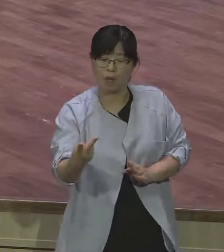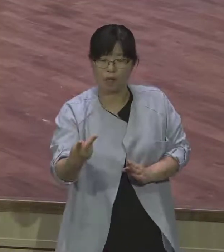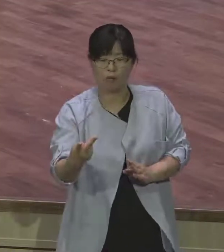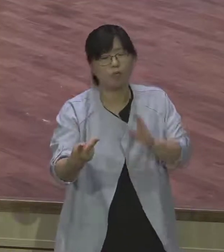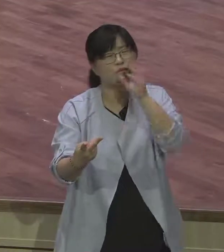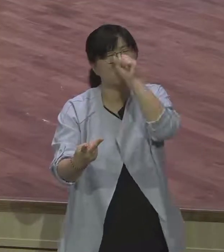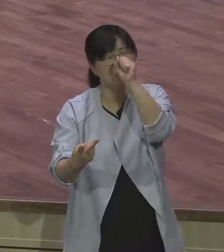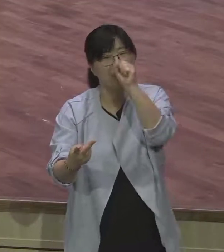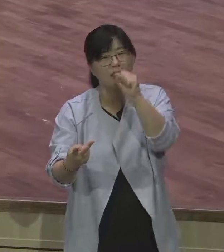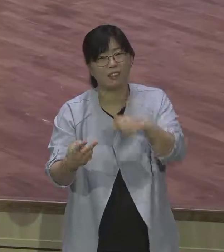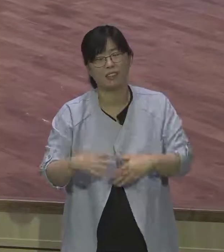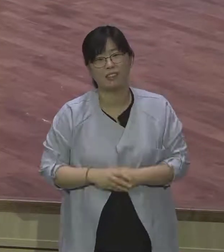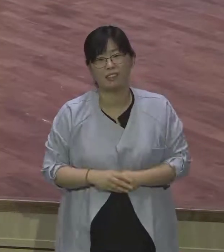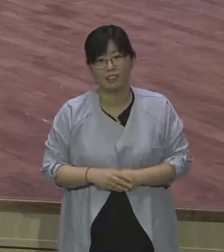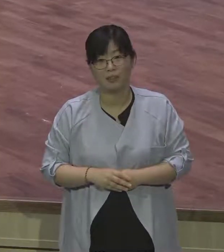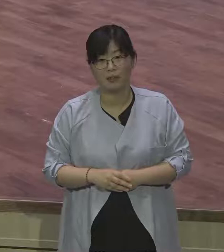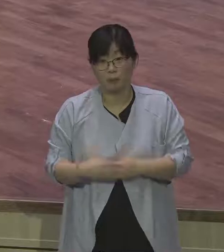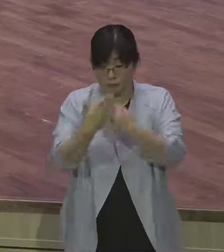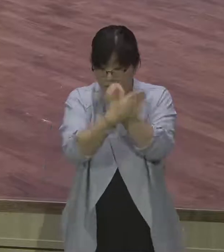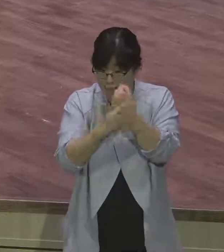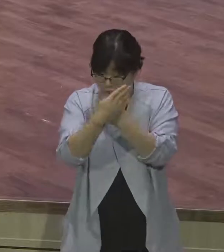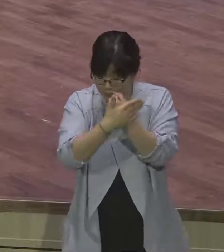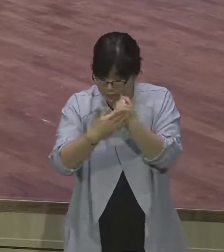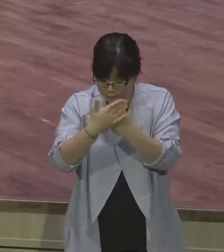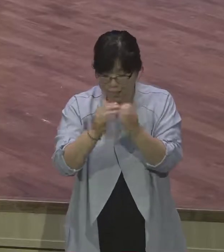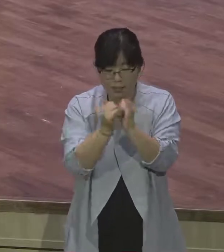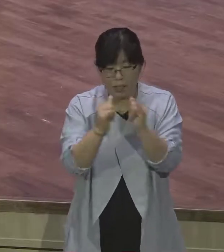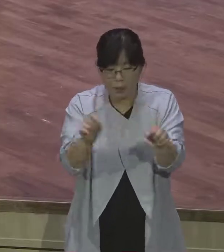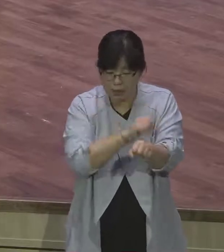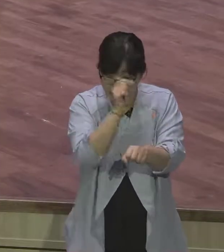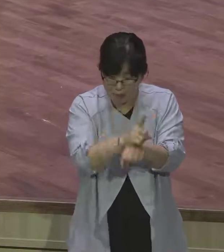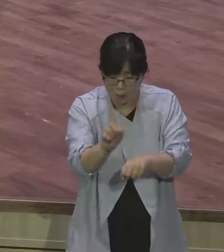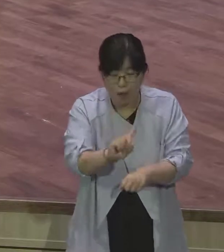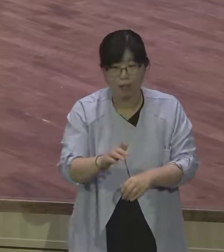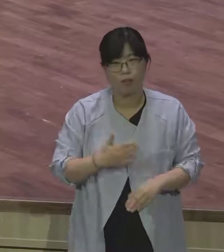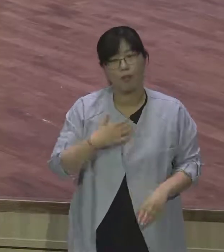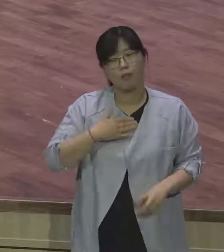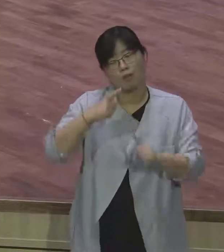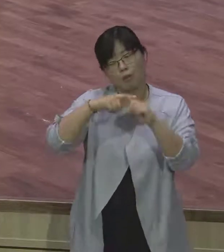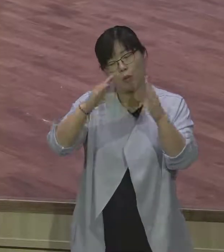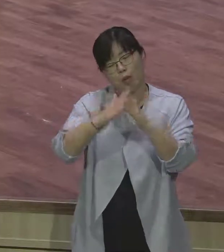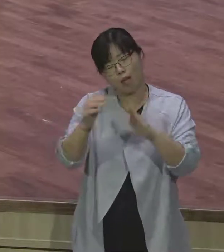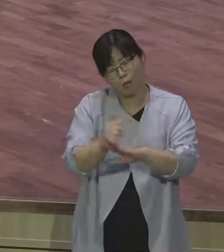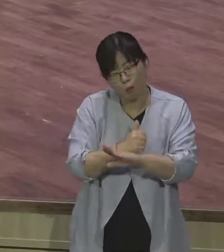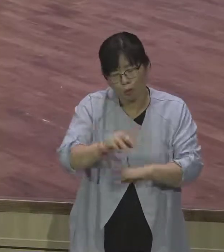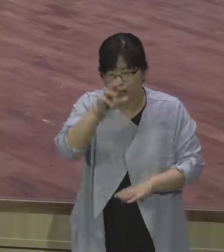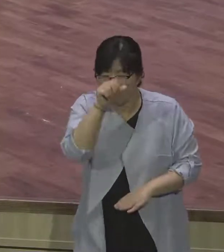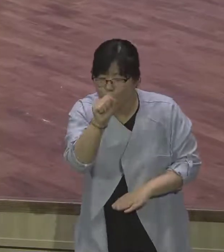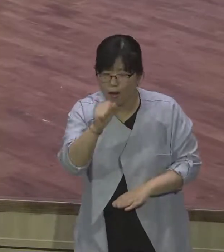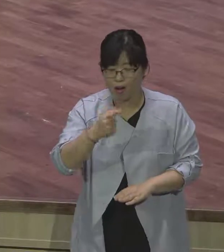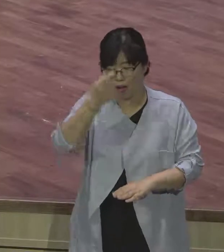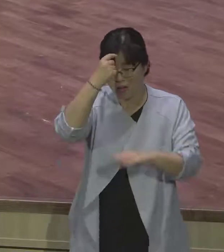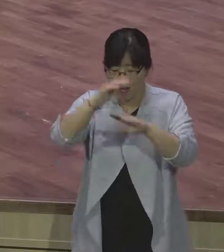받는 사람 특징은요. 교회에 나오는 게 너무 좋아요. 그게 특징이에요. 예배 시간 기다려줘요. 아멘. 이리 기약하지?